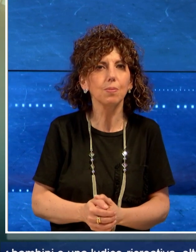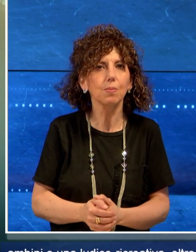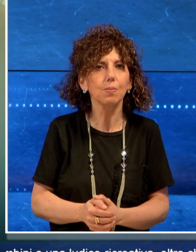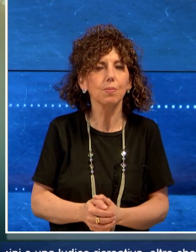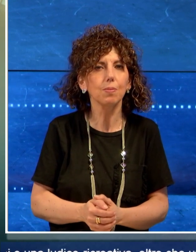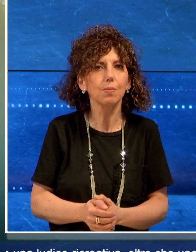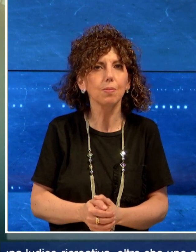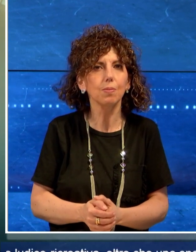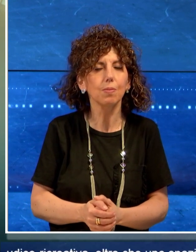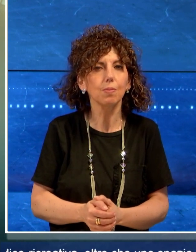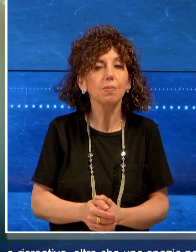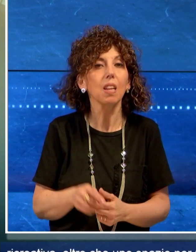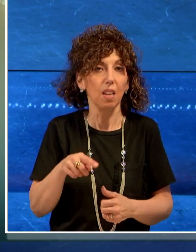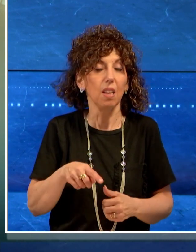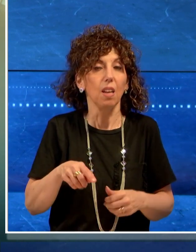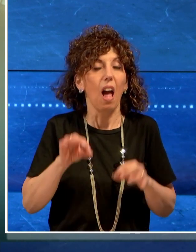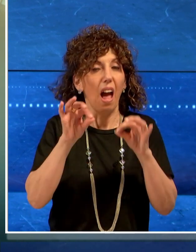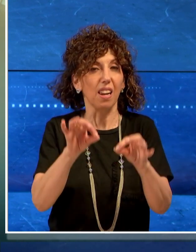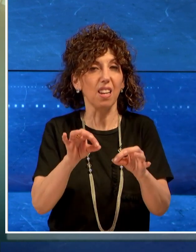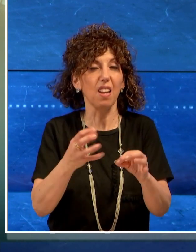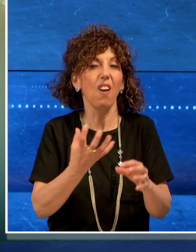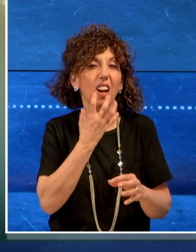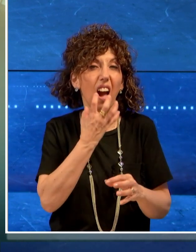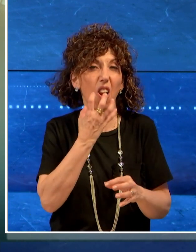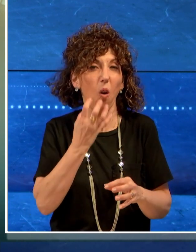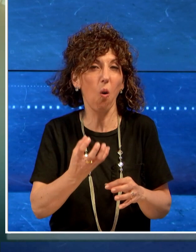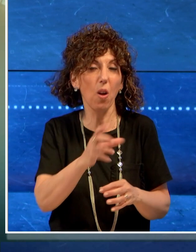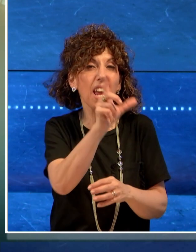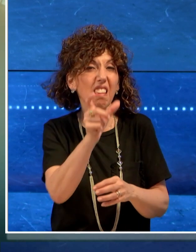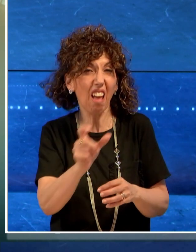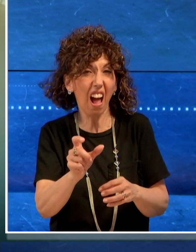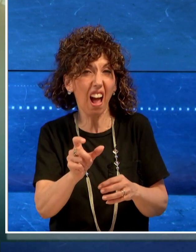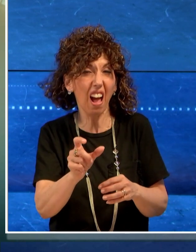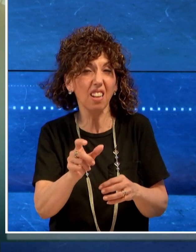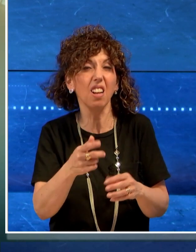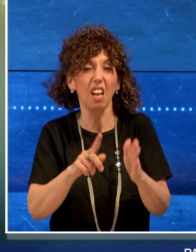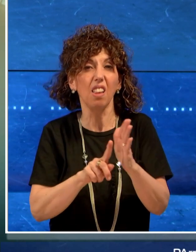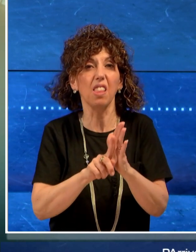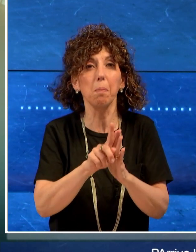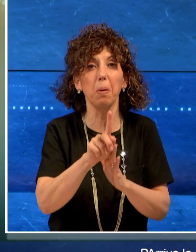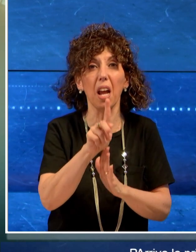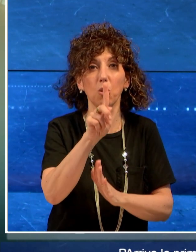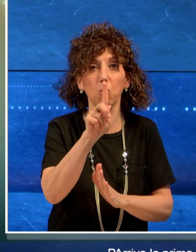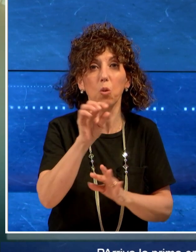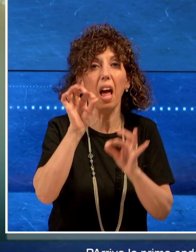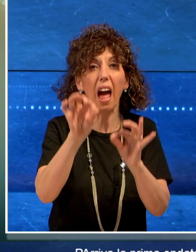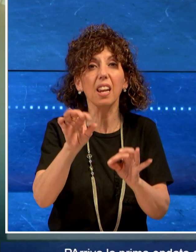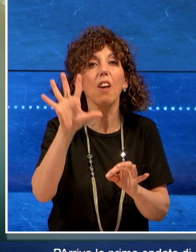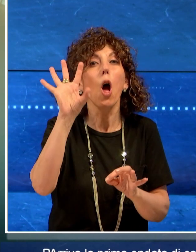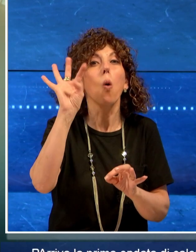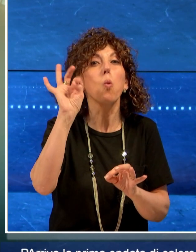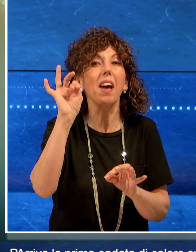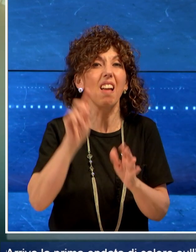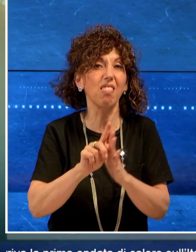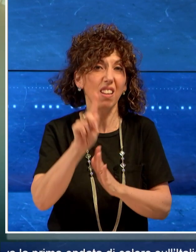Arriva la prima ondata di calore sull'Italia con picchi di temperatura fino a 40